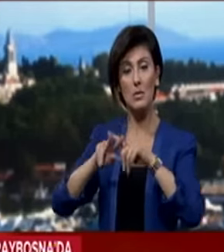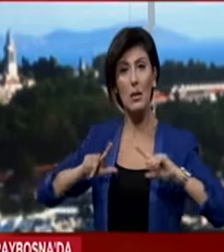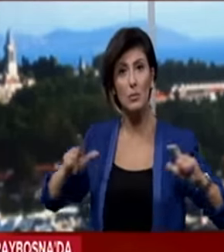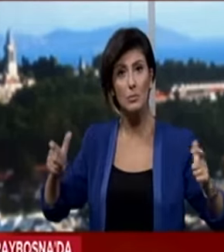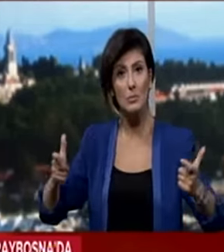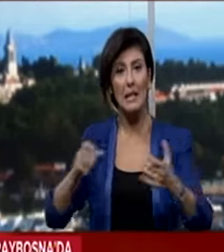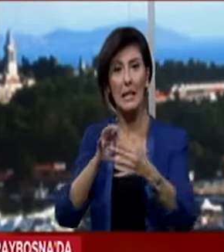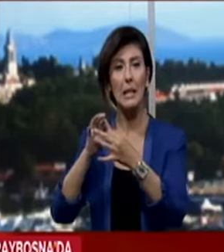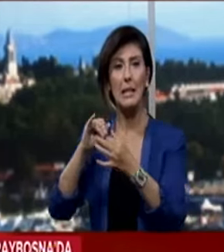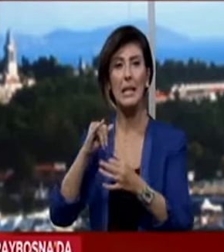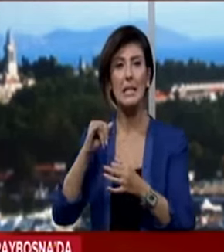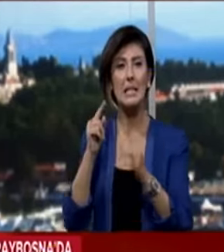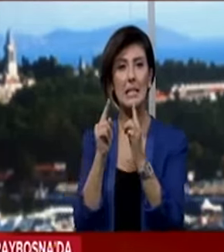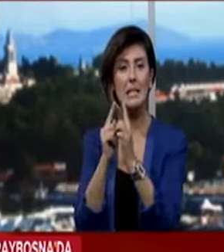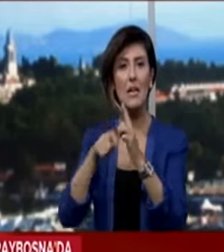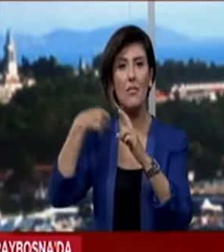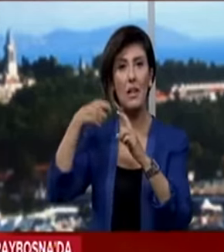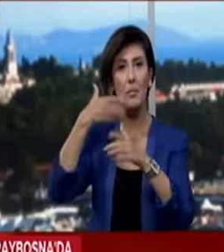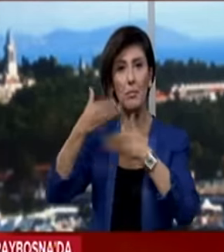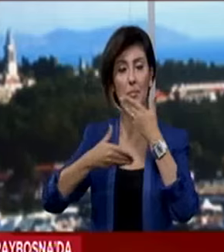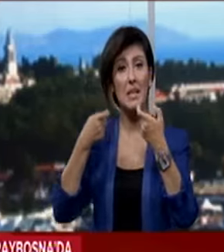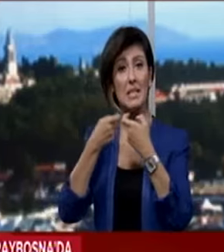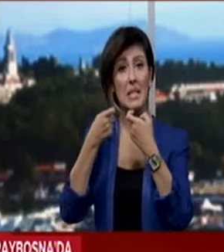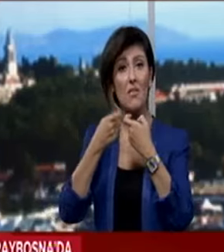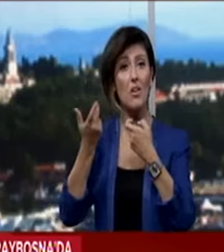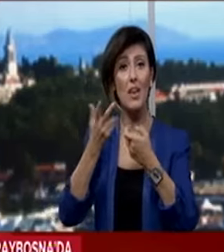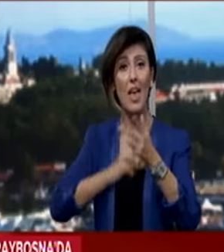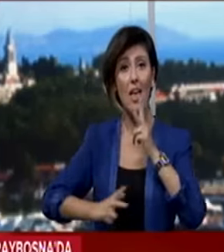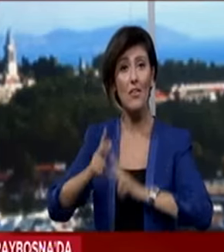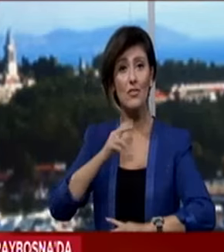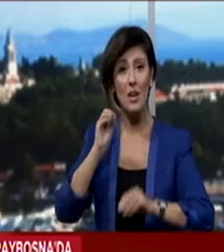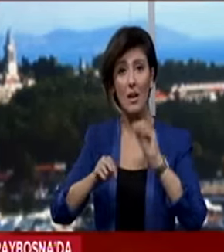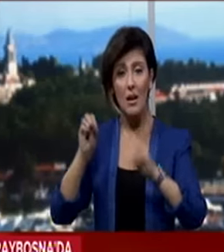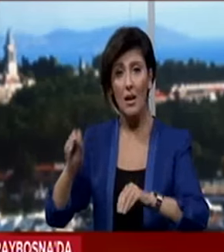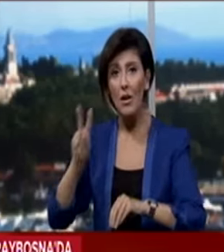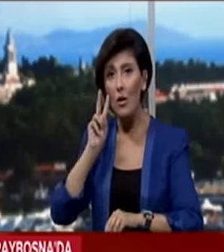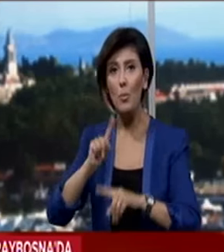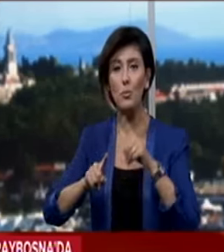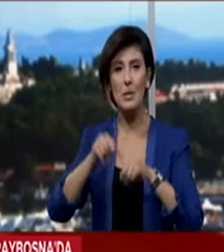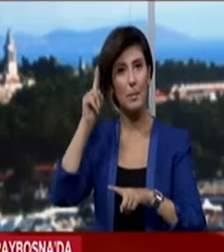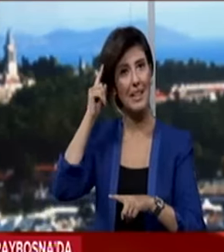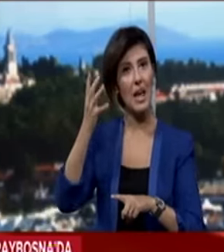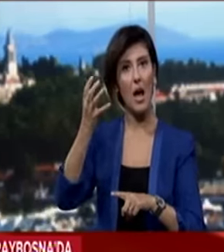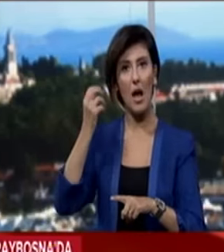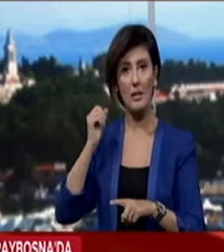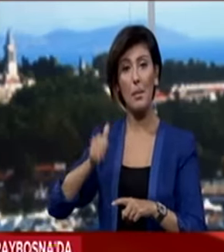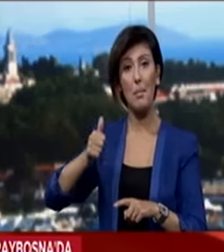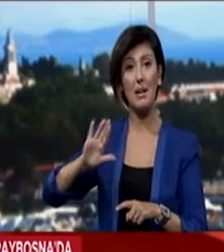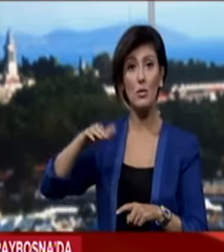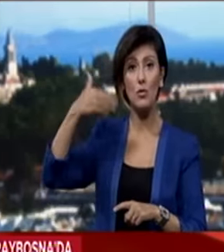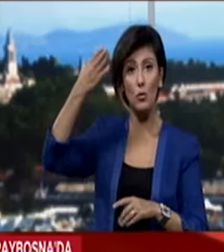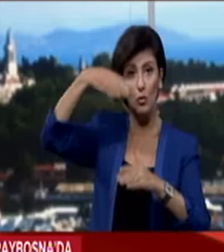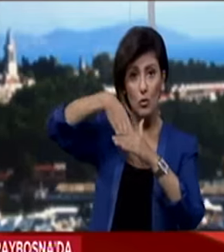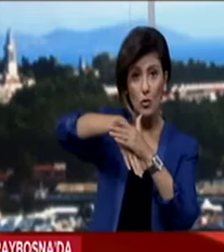kısa bir film izledi. Savaş döneminde kalan eşyaların sergilendiği müzede bilgi aldı. Bakan Topçu daha sonra